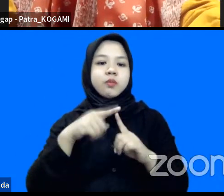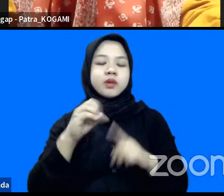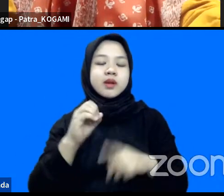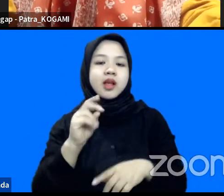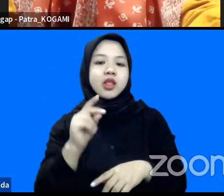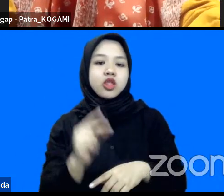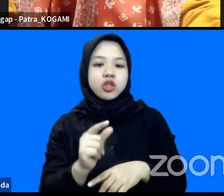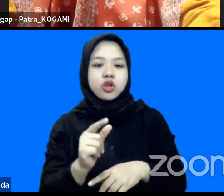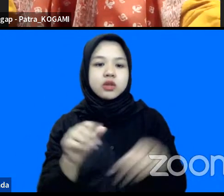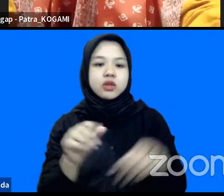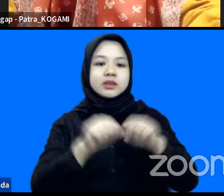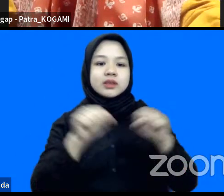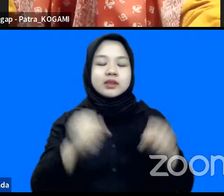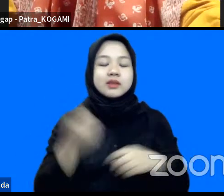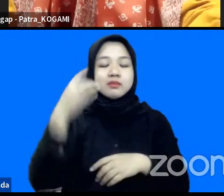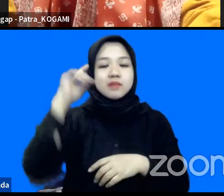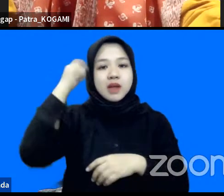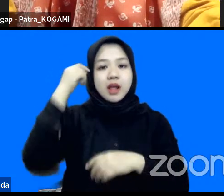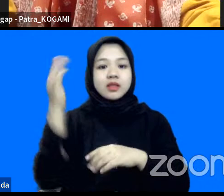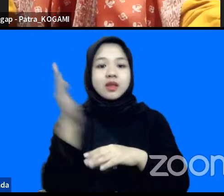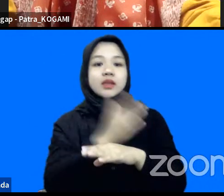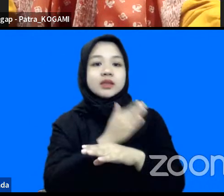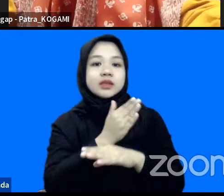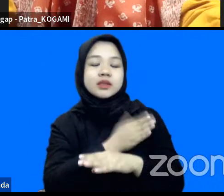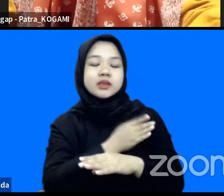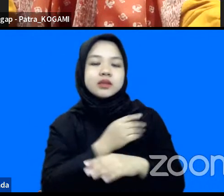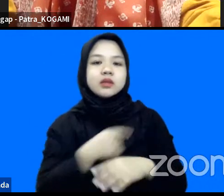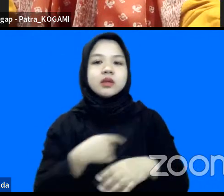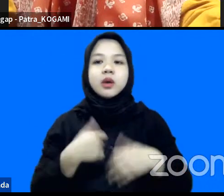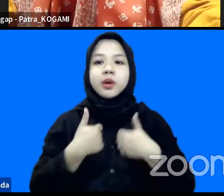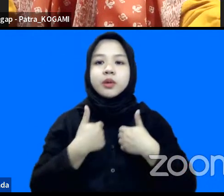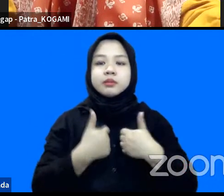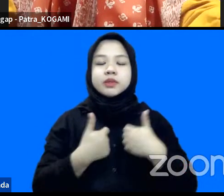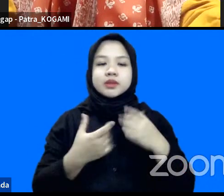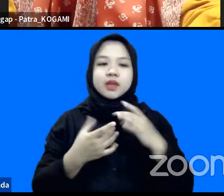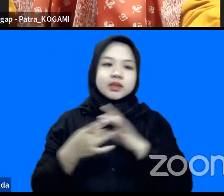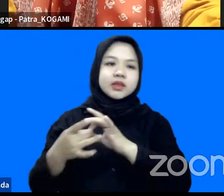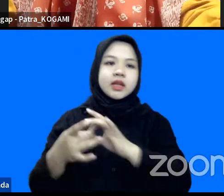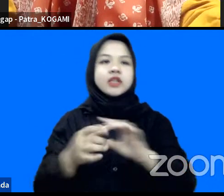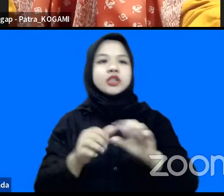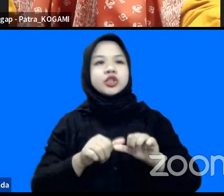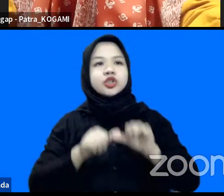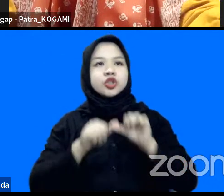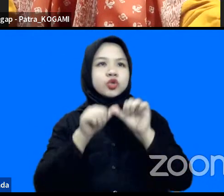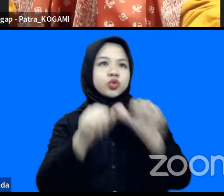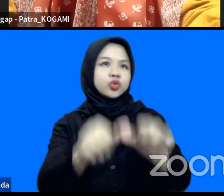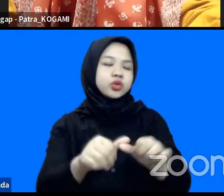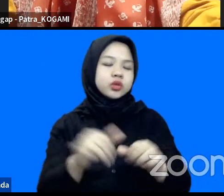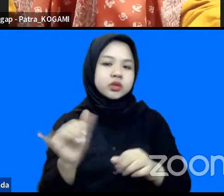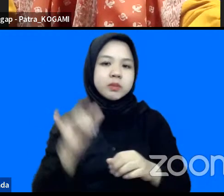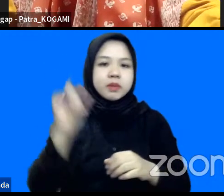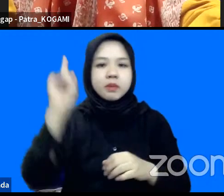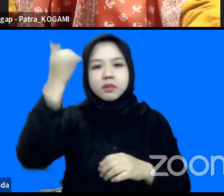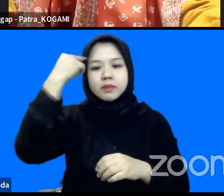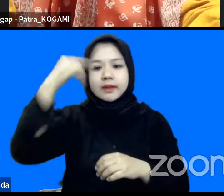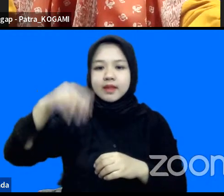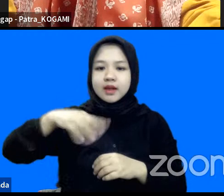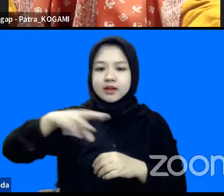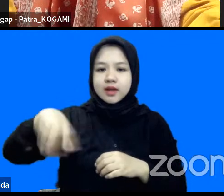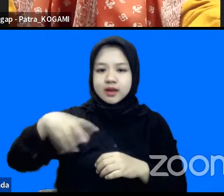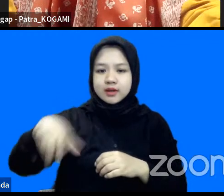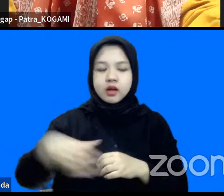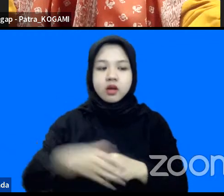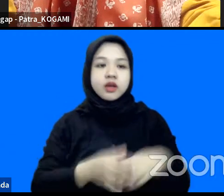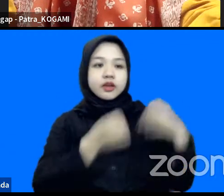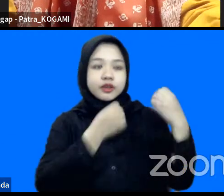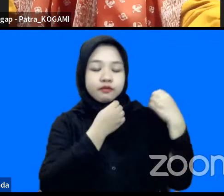sistem peringatan dini bisa sinergi terus dengan pihak PEMDA dan informasi yang kami